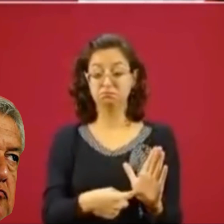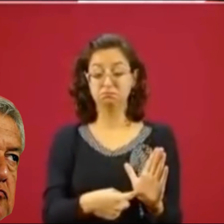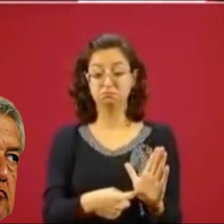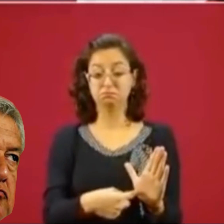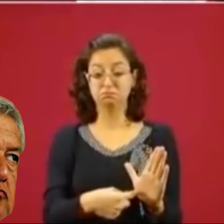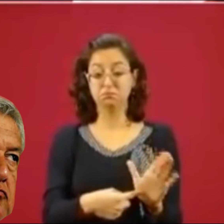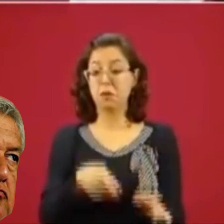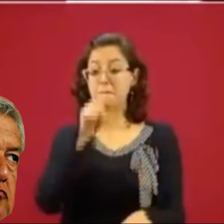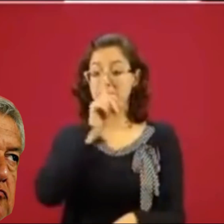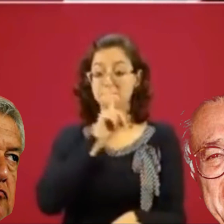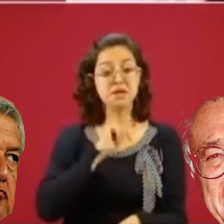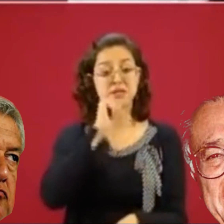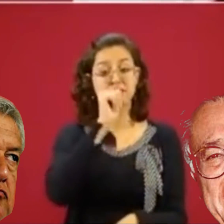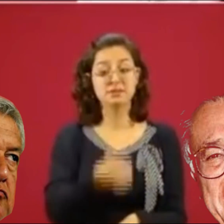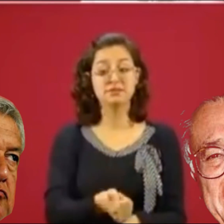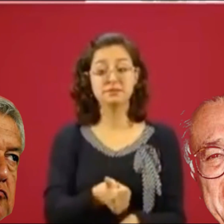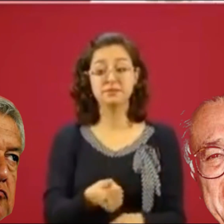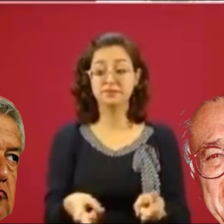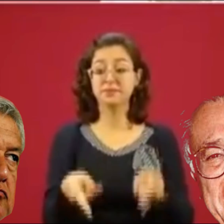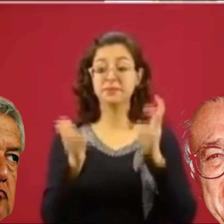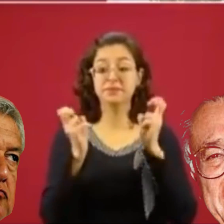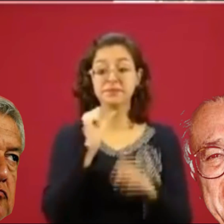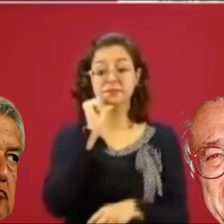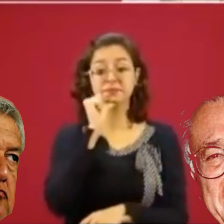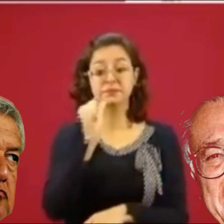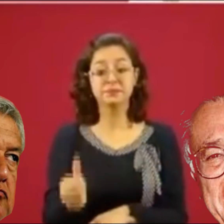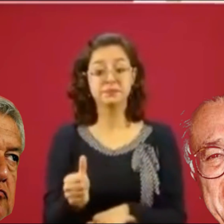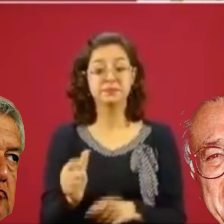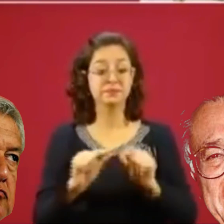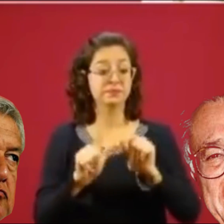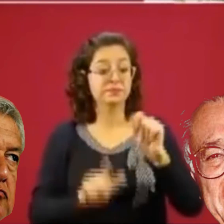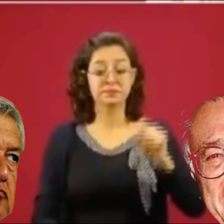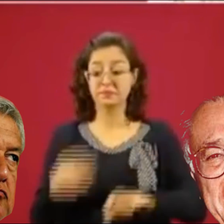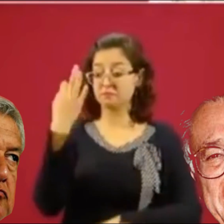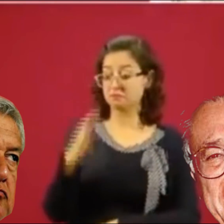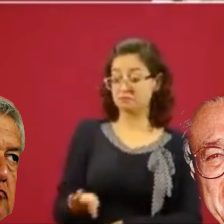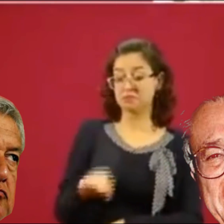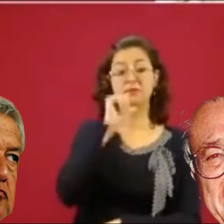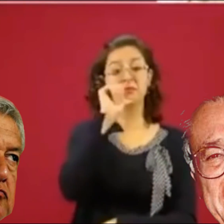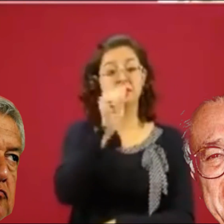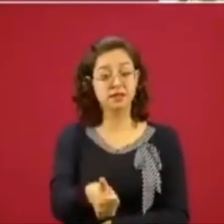y no mentimos no robamos no traicionamos al pueblo